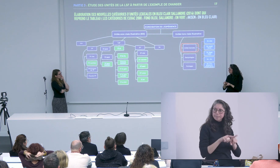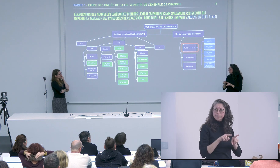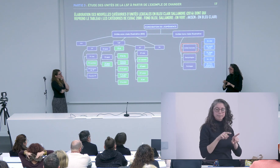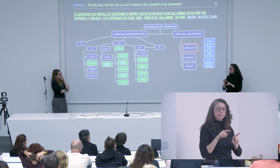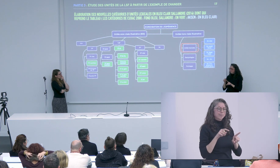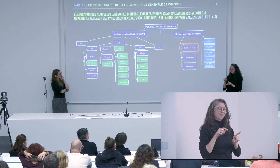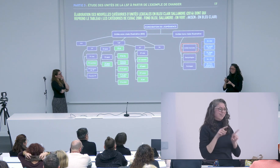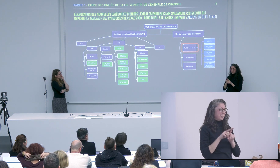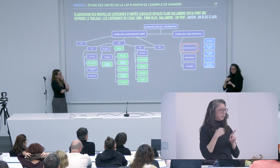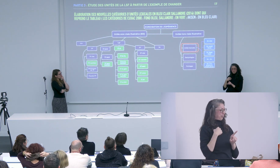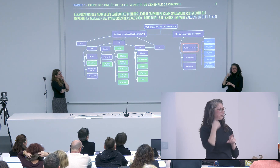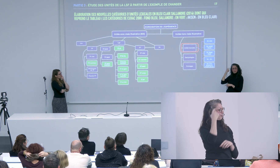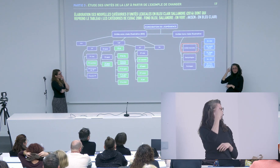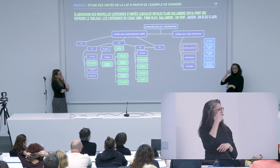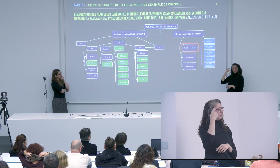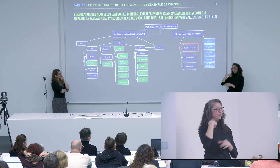'est vrai que dans